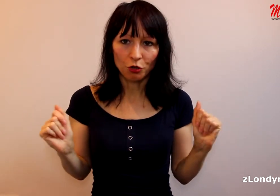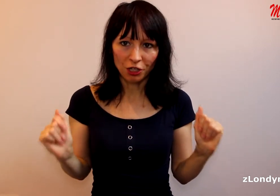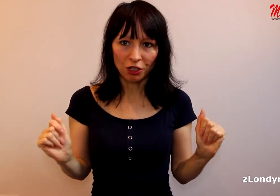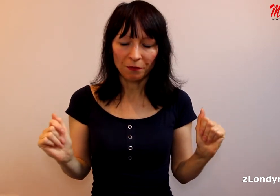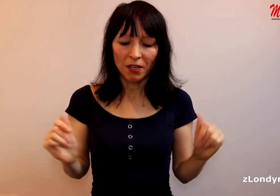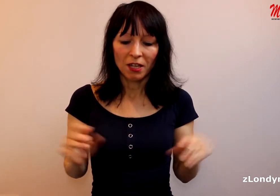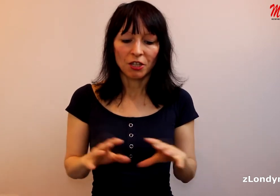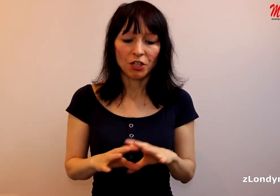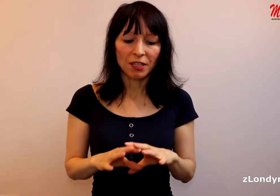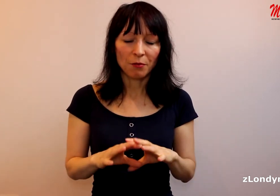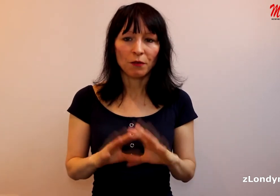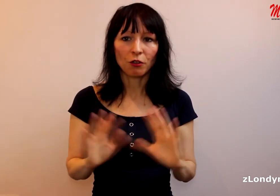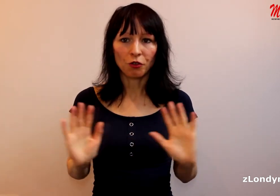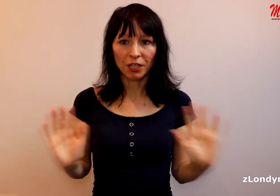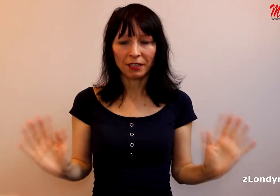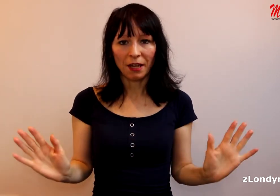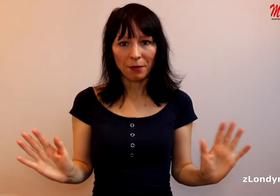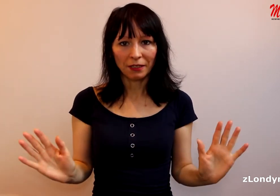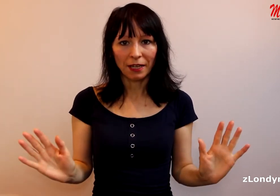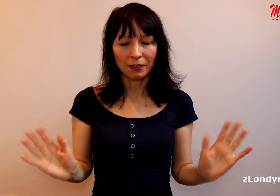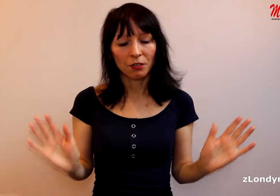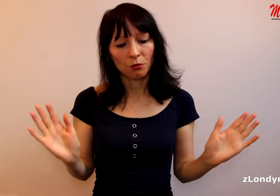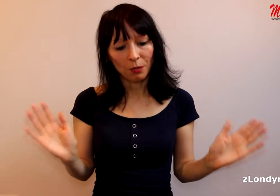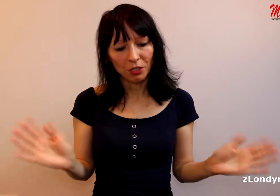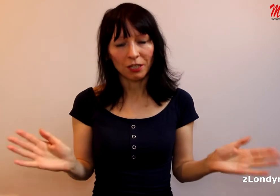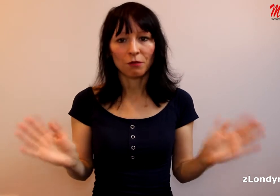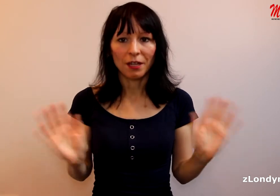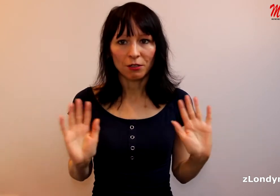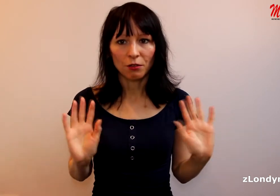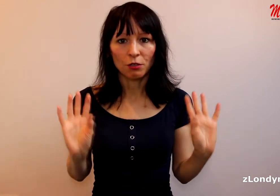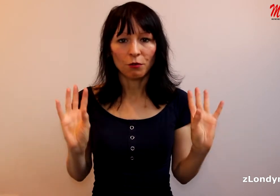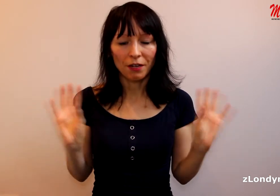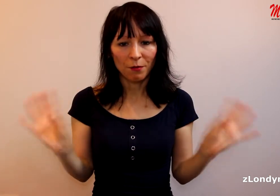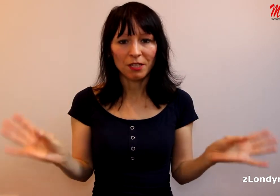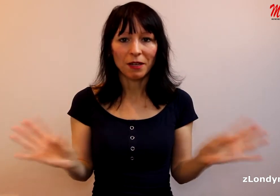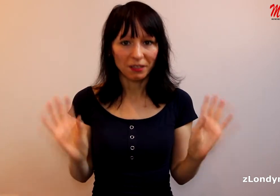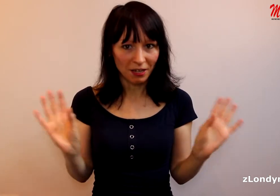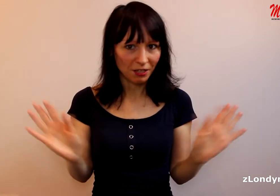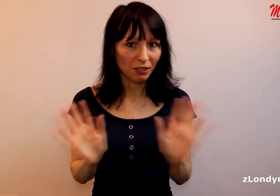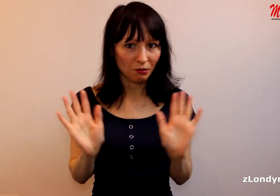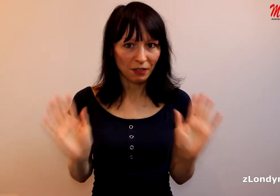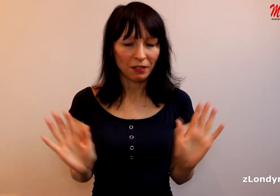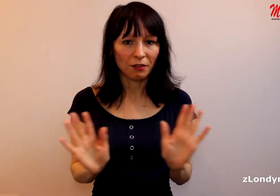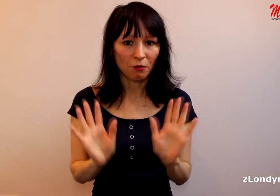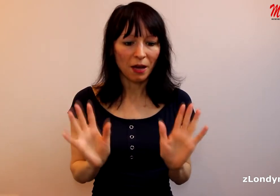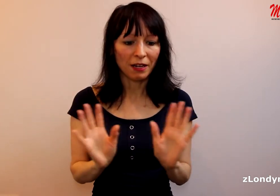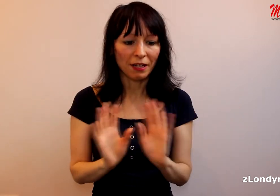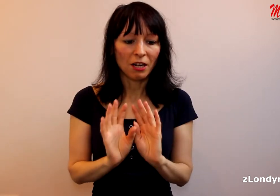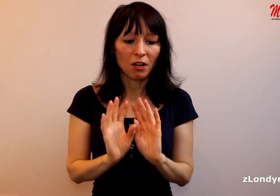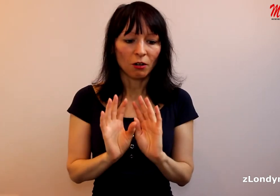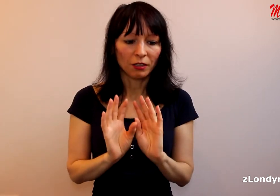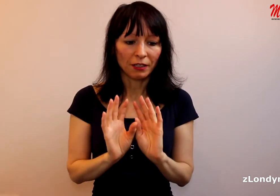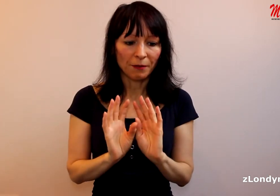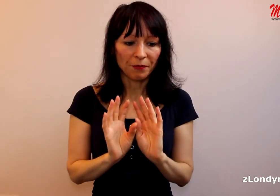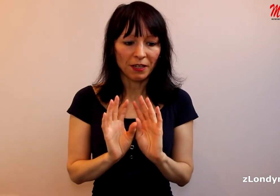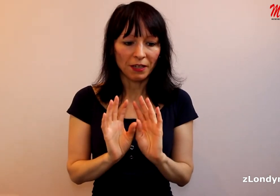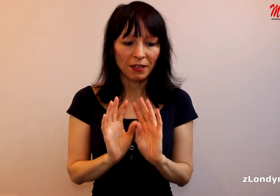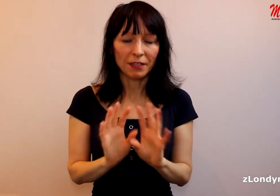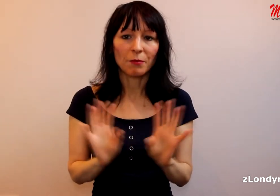řeči. Že chce mluvit o všech tématech, teďko například zrovna rezoluje, nevím, jestli máte rádi takové ty románky od In it